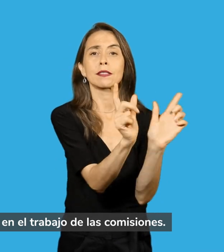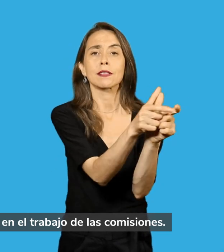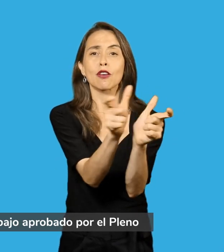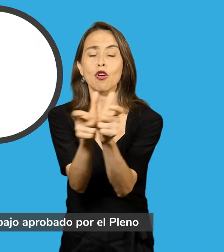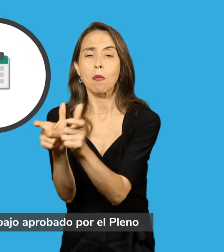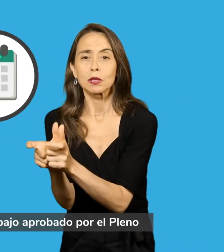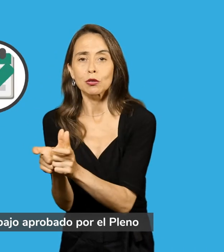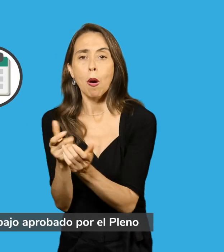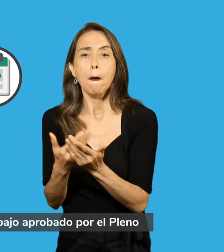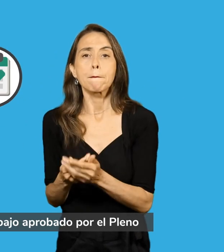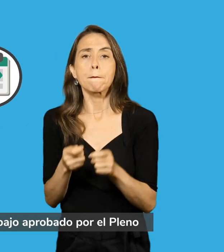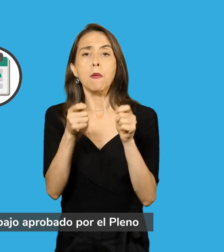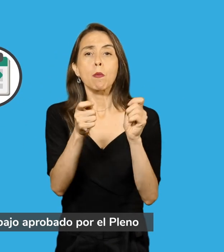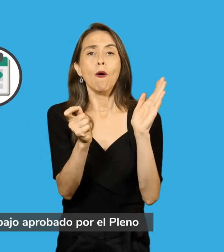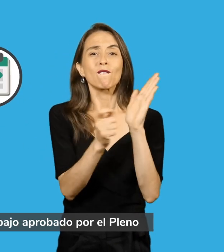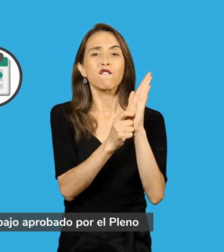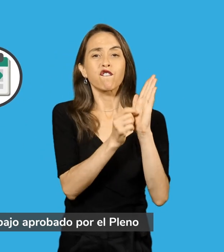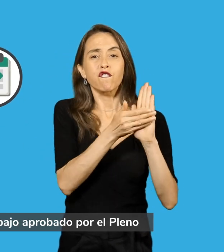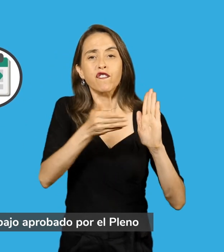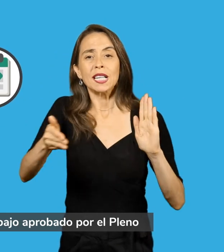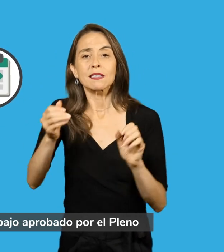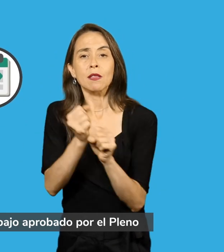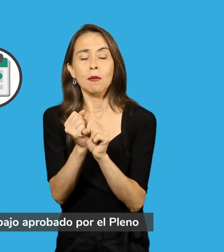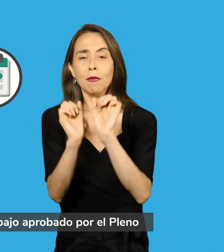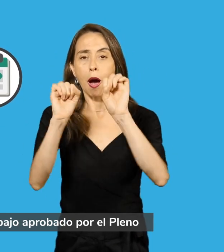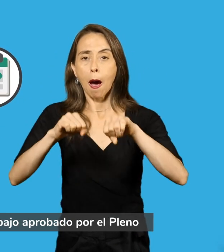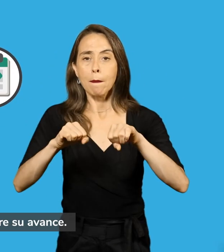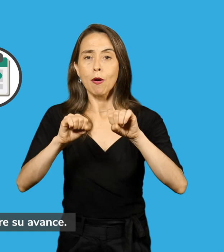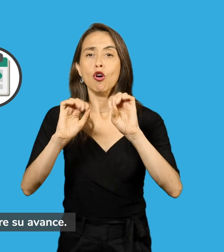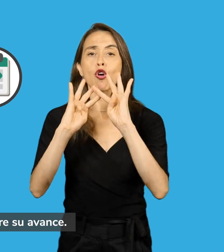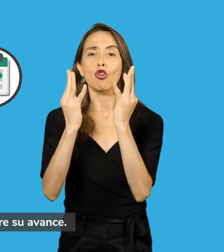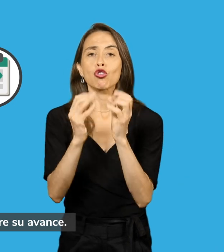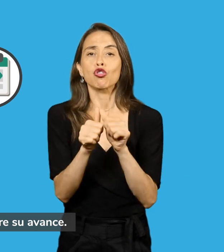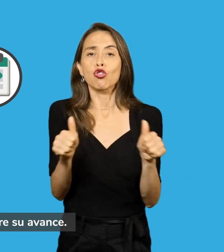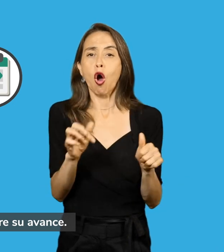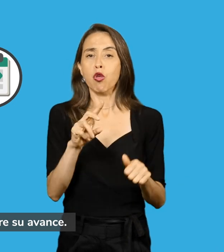Proponer cronograma de trabajo aprobado por el Pleno e informar sobre su avance.